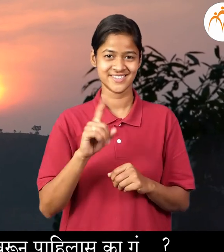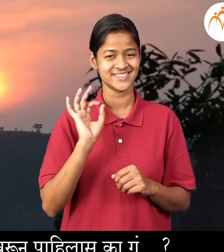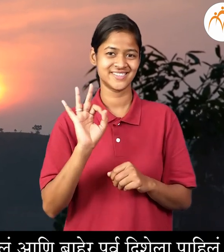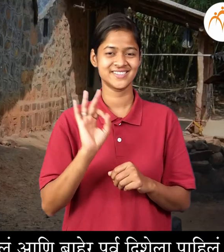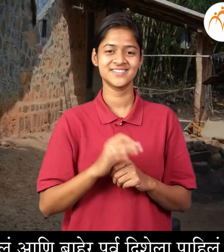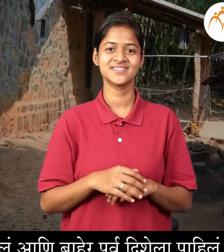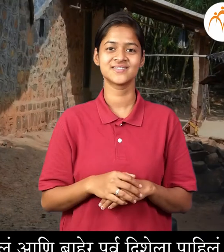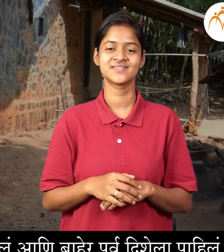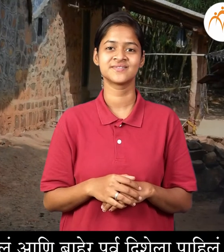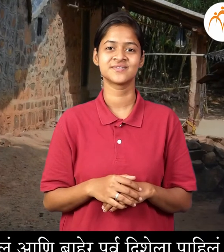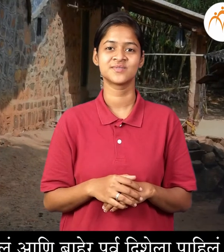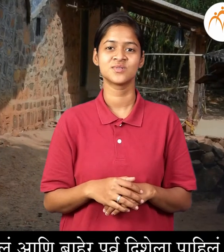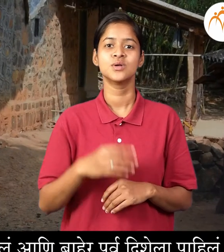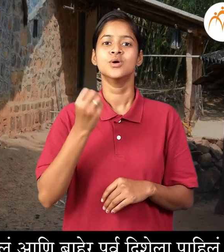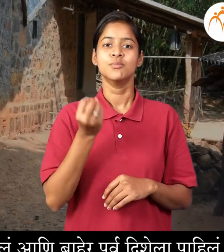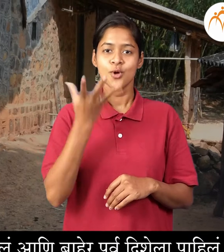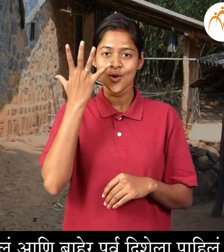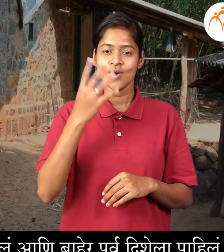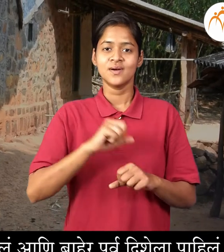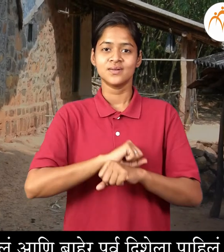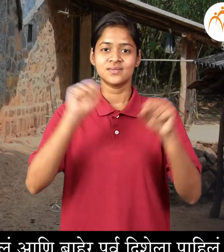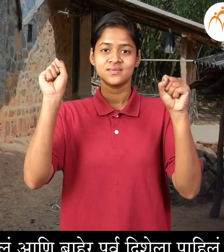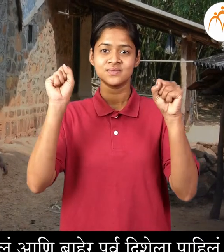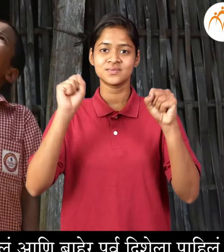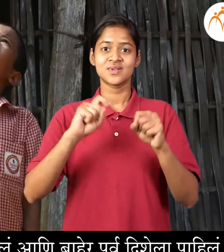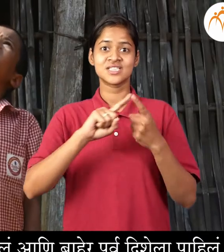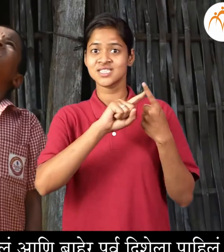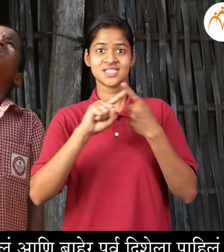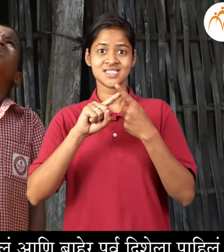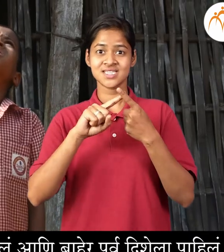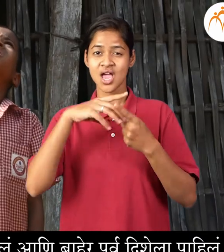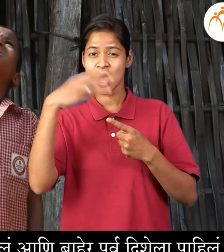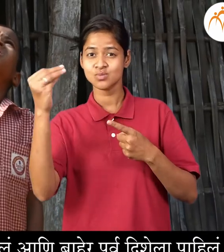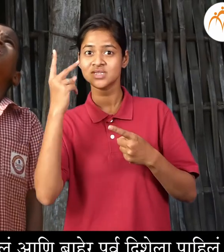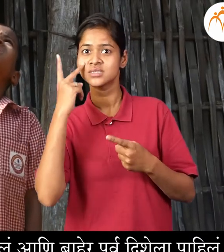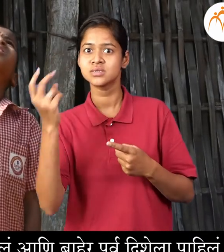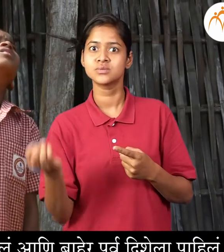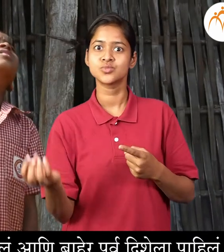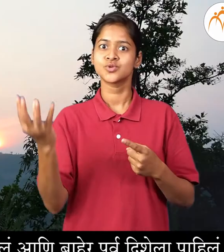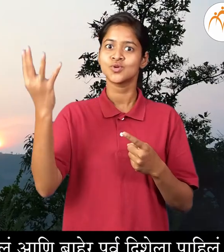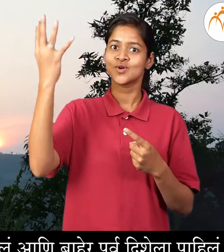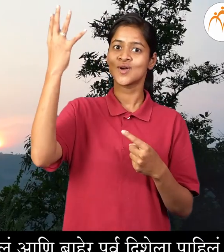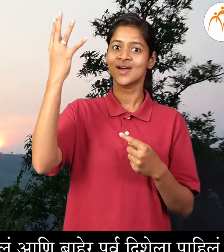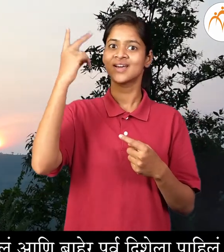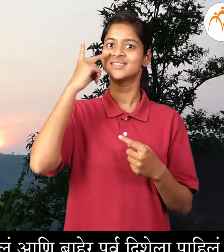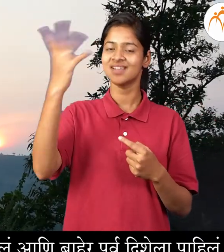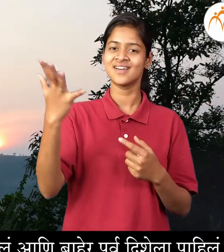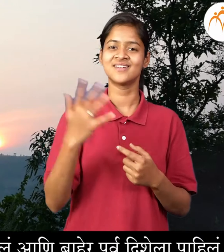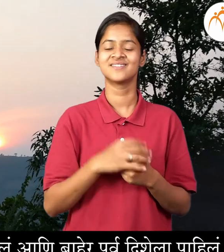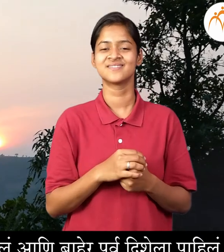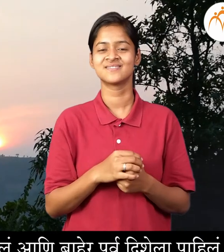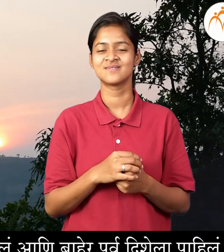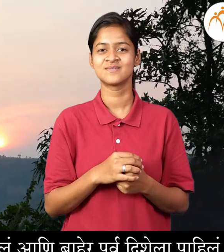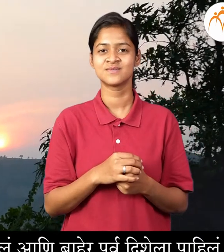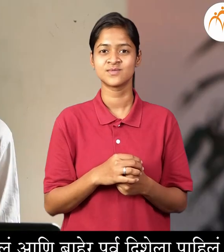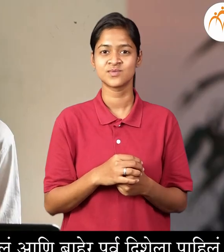अगदी छान, सकाडी लवकर उठला आणी बाहर पूर्वदी शेला पाहिला, कि सूर्य उगवताना अपलेला